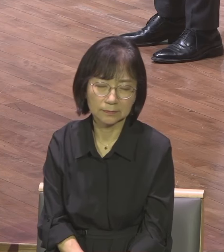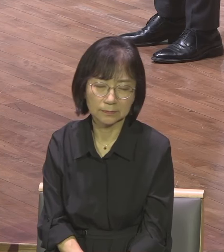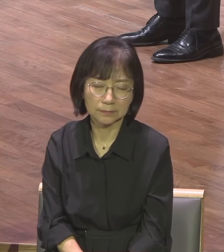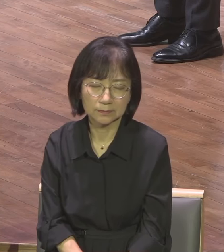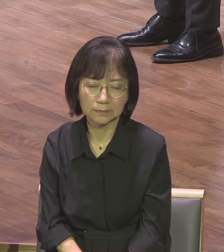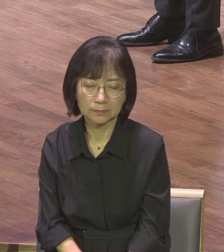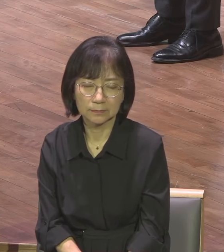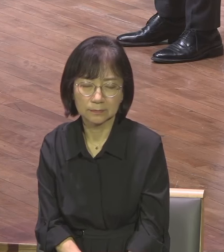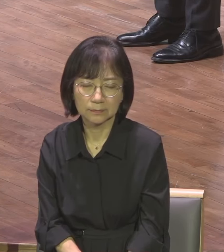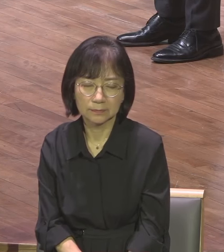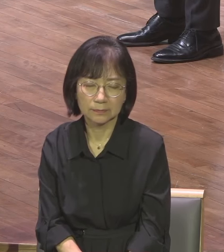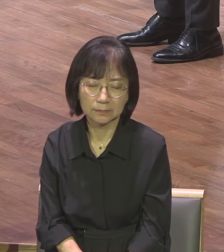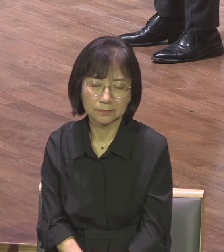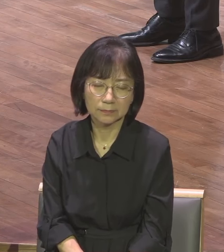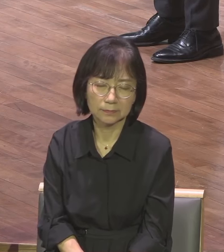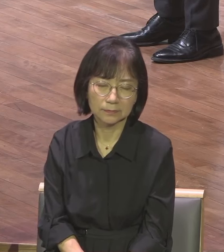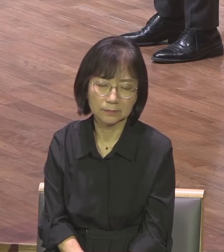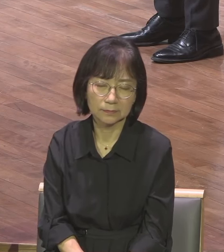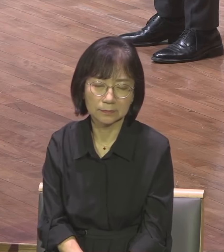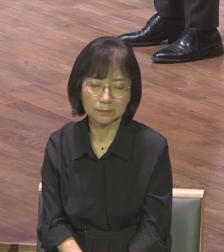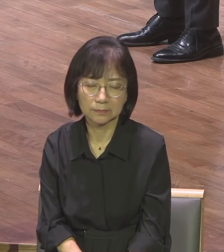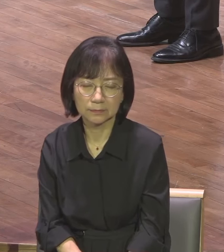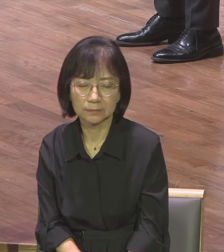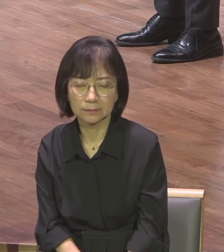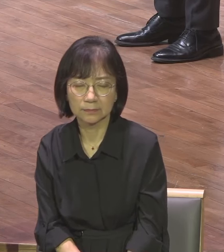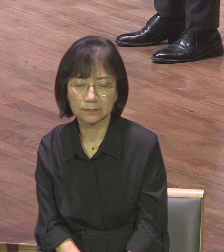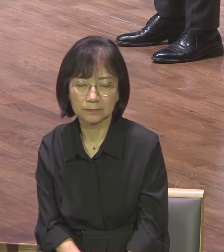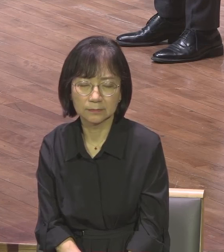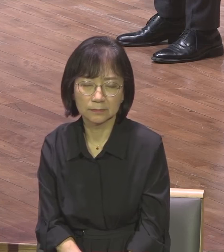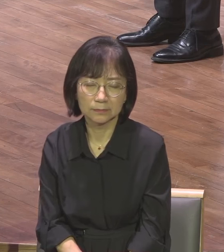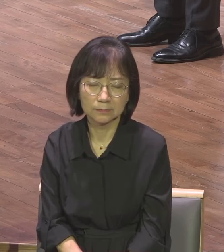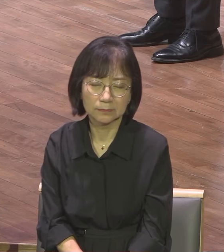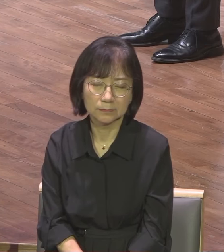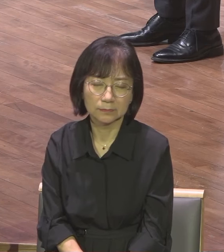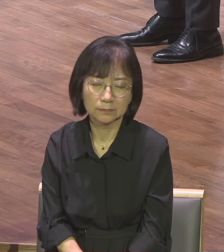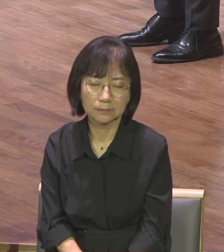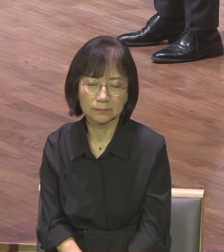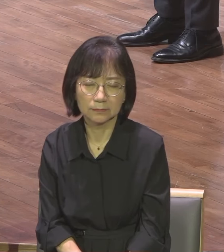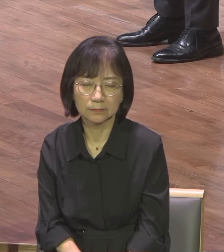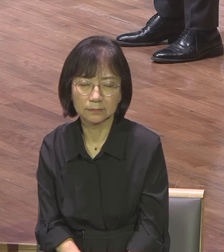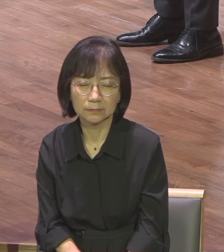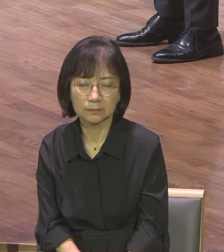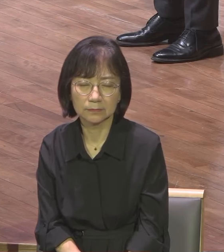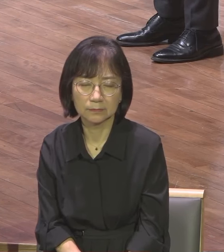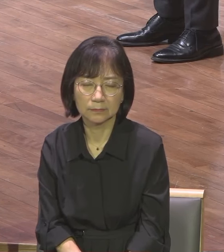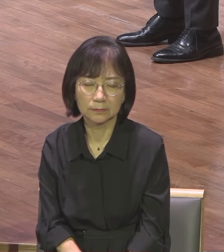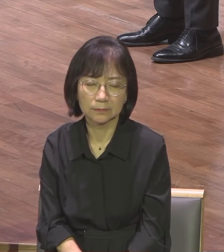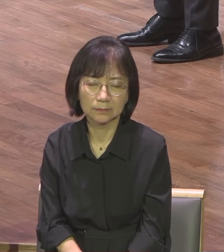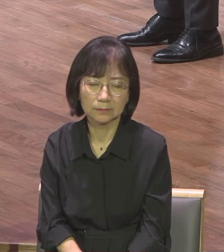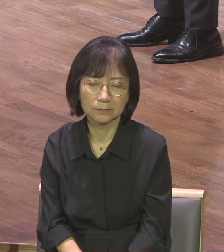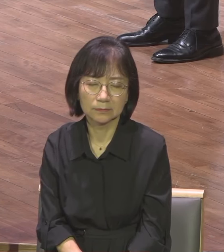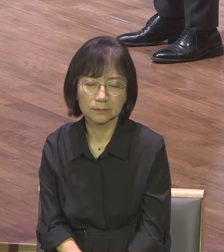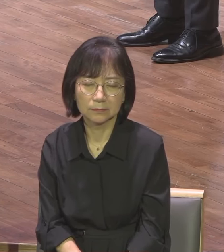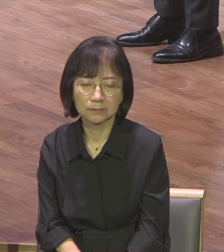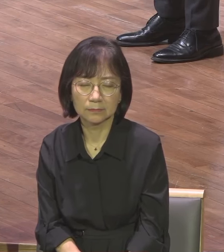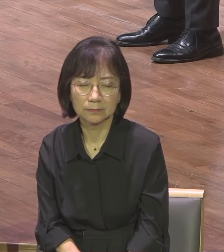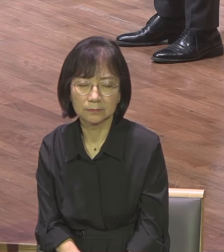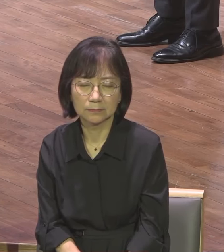30명 더 데려오기 하여 주옵소서 여기 삼초반 중에 50명, 100명, 200명, 300명의 전도자들이 많이 나올 수 있도록 우리 하나님